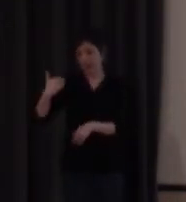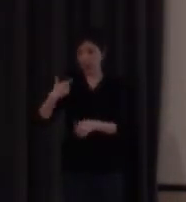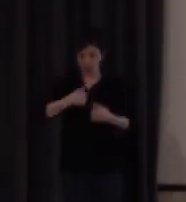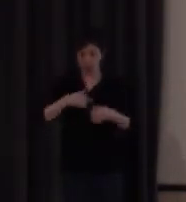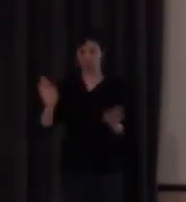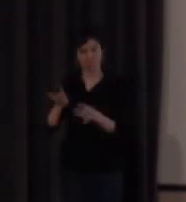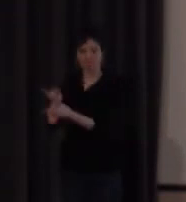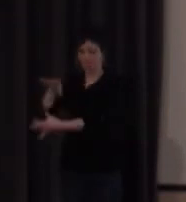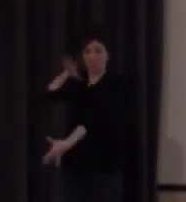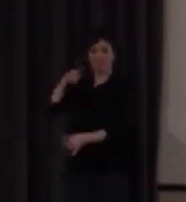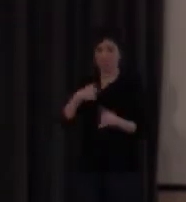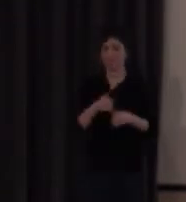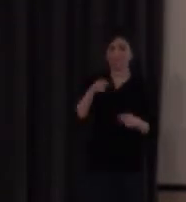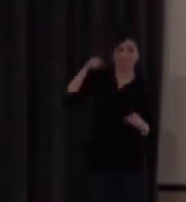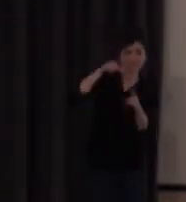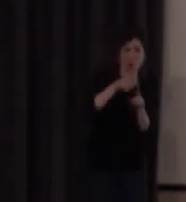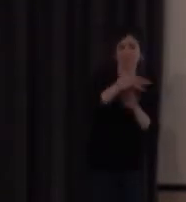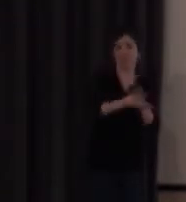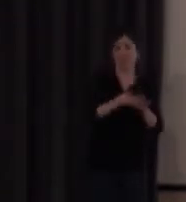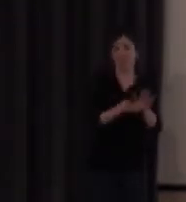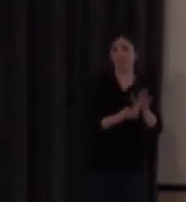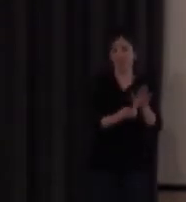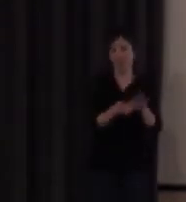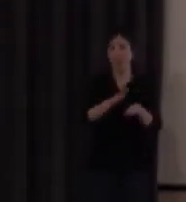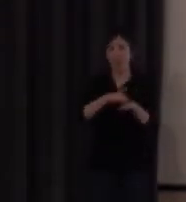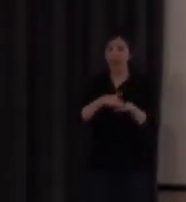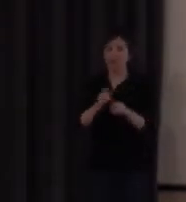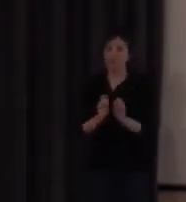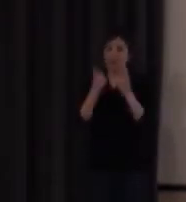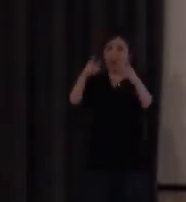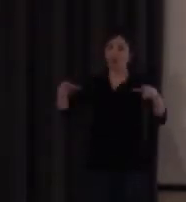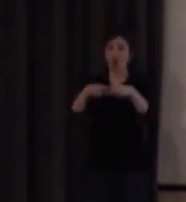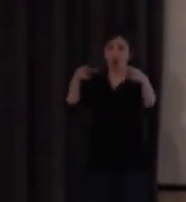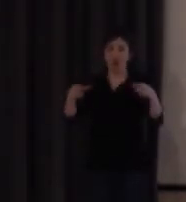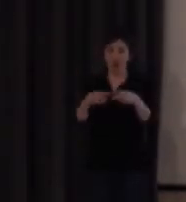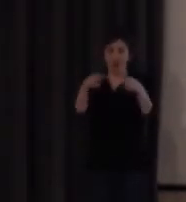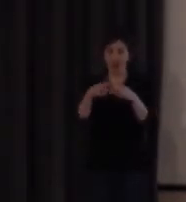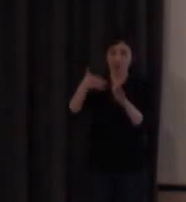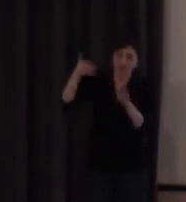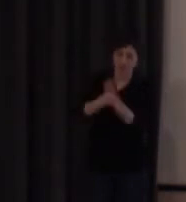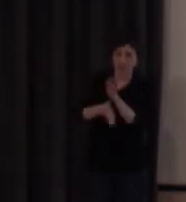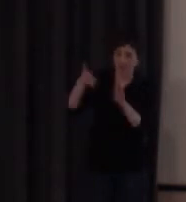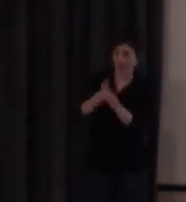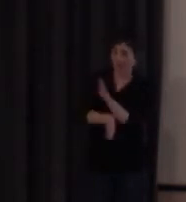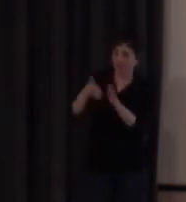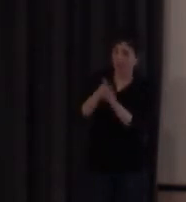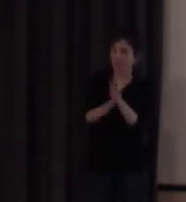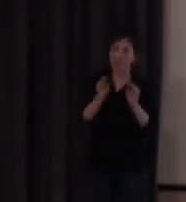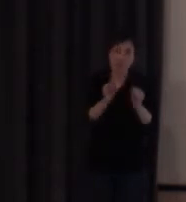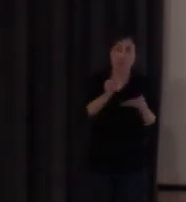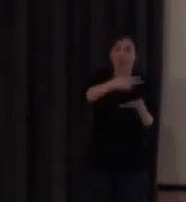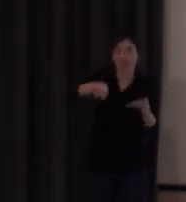mío, ¿de acuerdo? Para eso vamos a hacer un acercamiento social al hecho de la lectura y de la escritura en los sordos. Hablaremos de cosas que